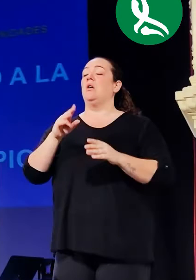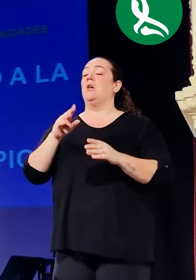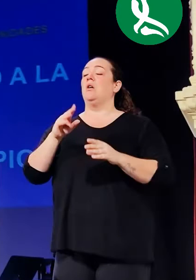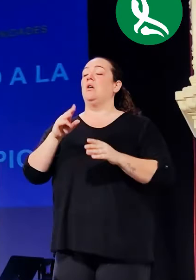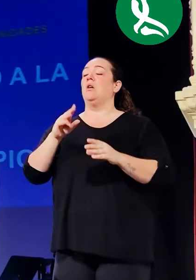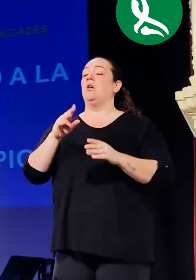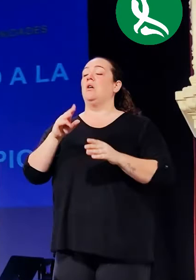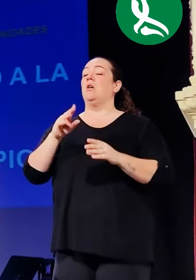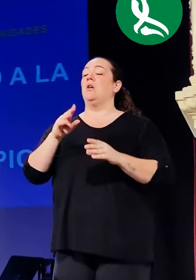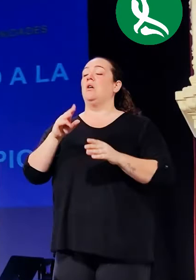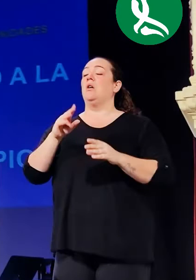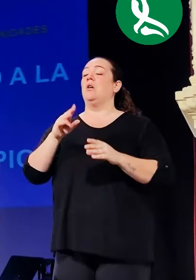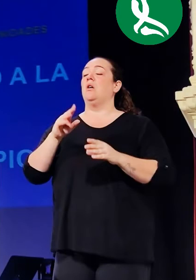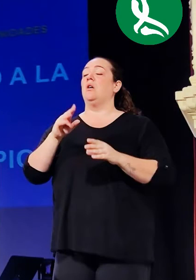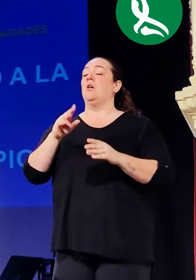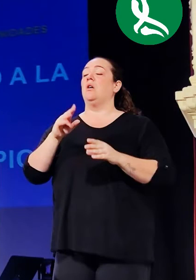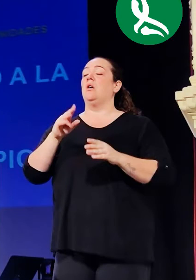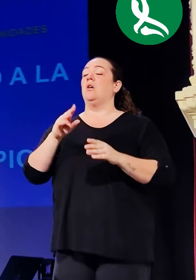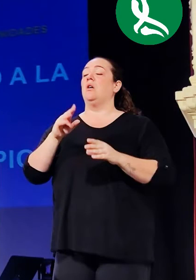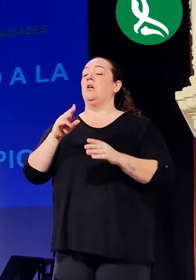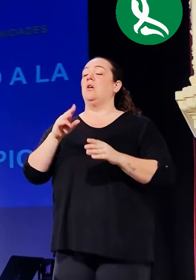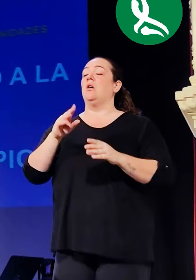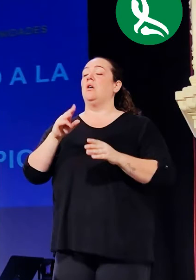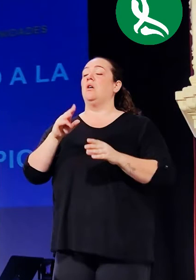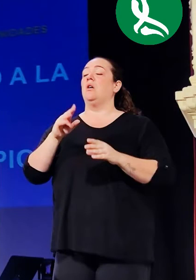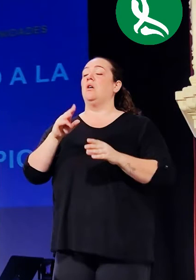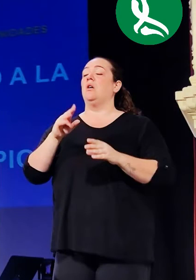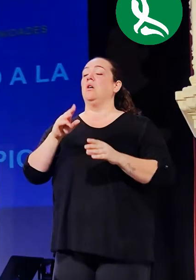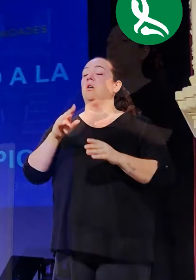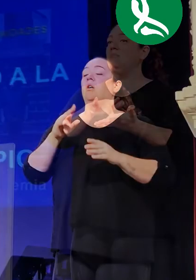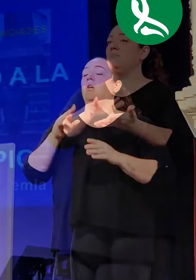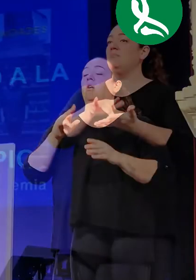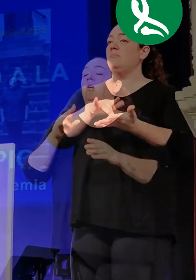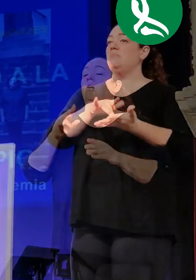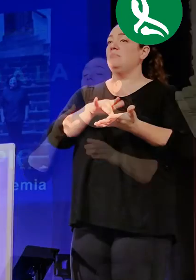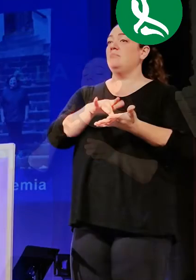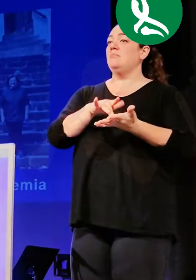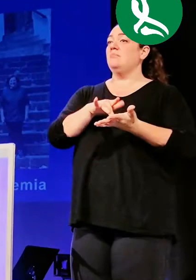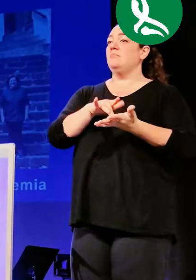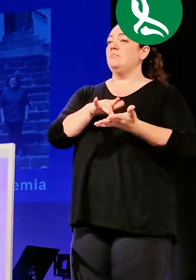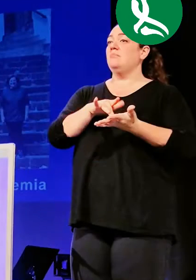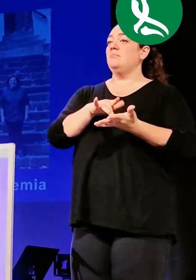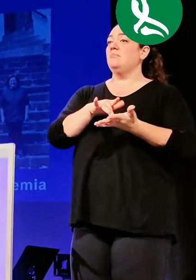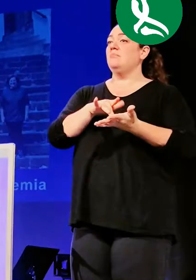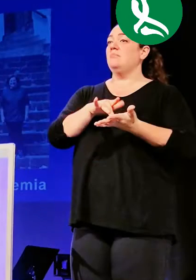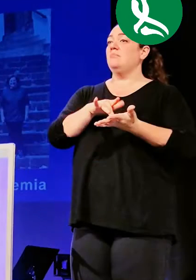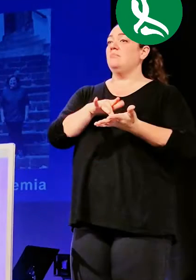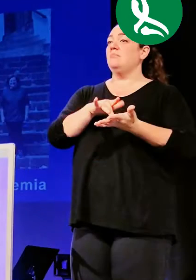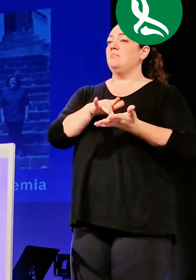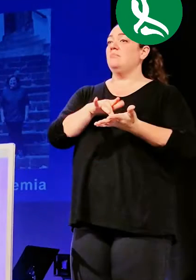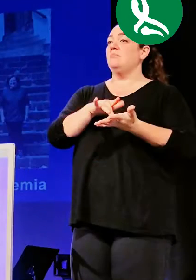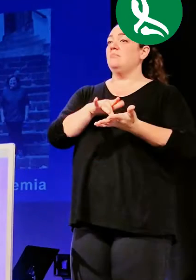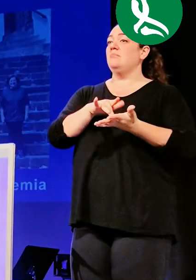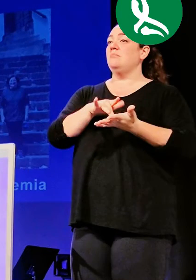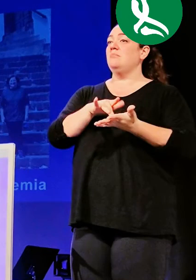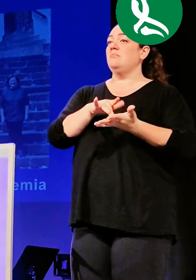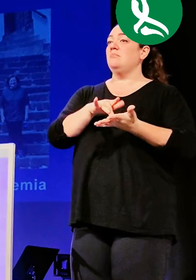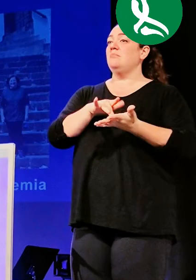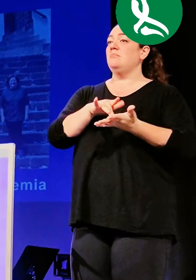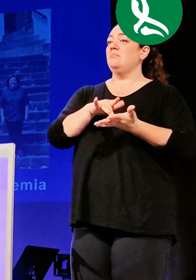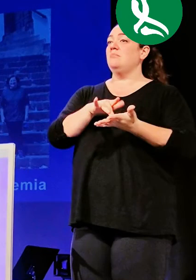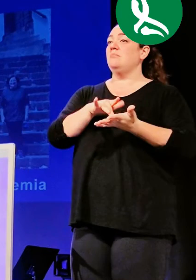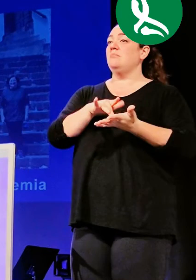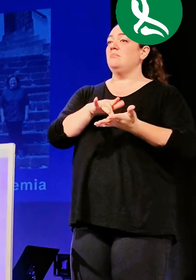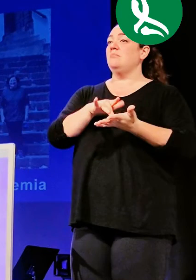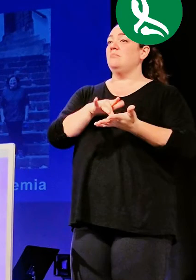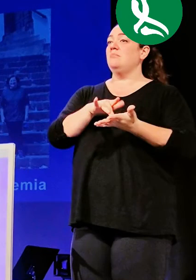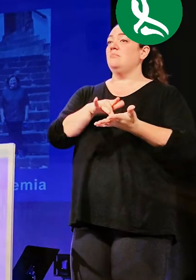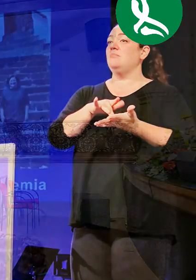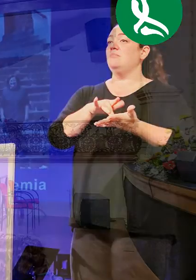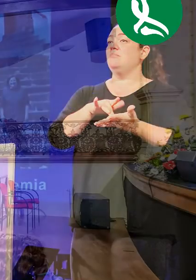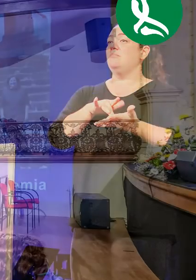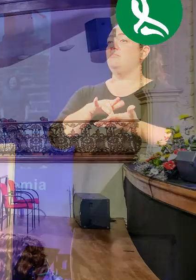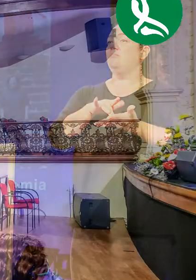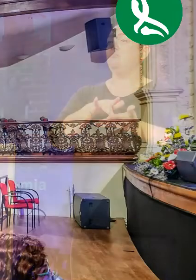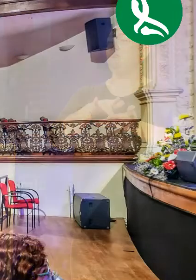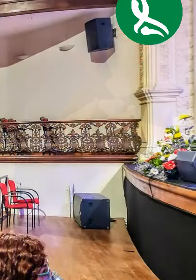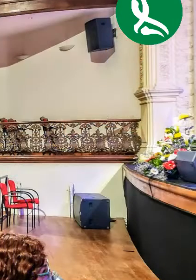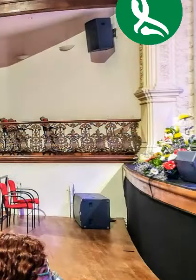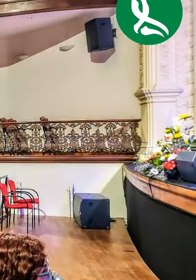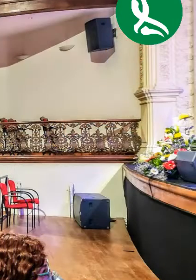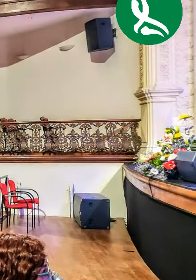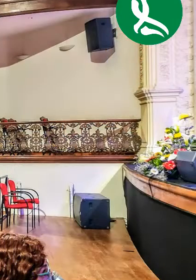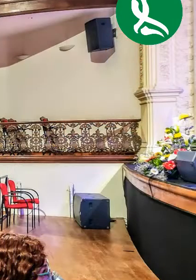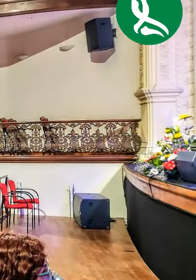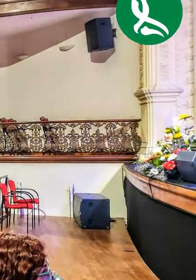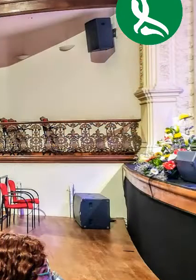Cupalma, Caranda, Granier, Comerciato Livio Lorenzo más conocido por todos como La Danone nunca nos ha faltado agua